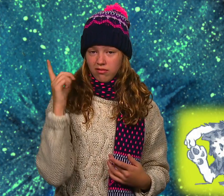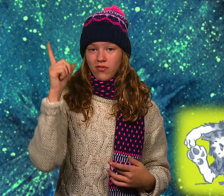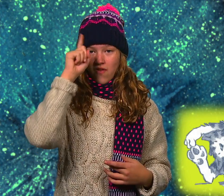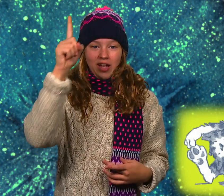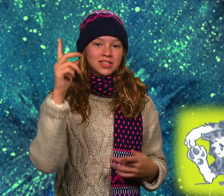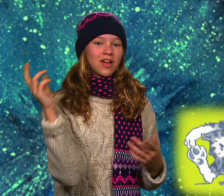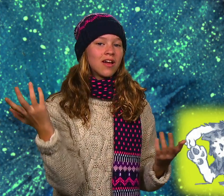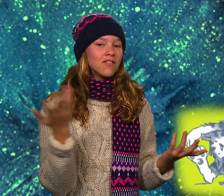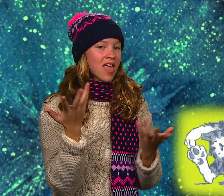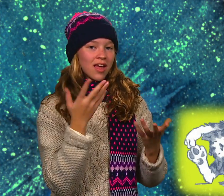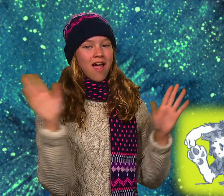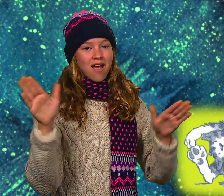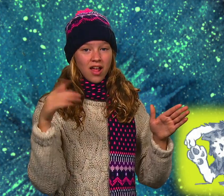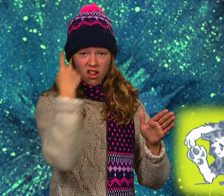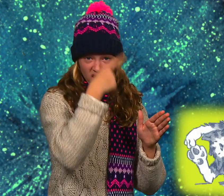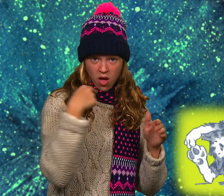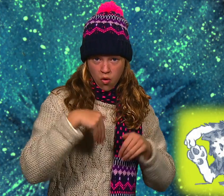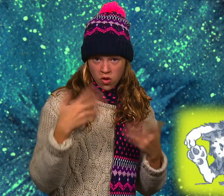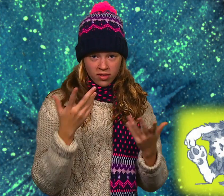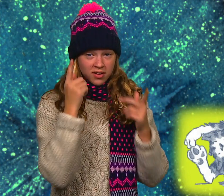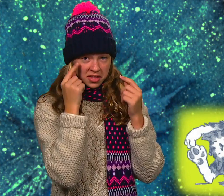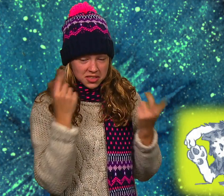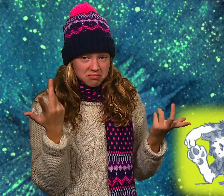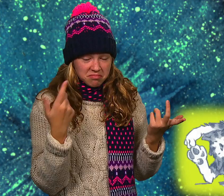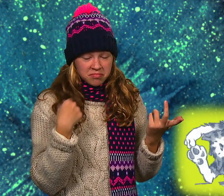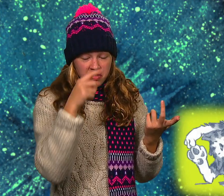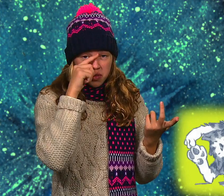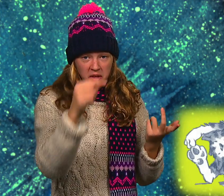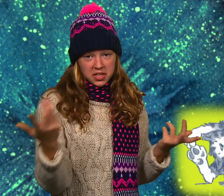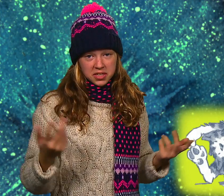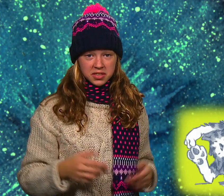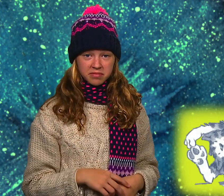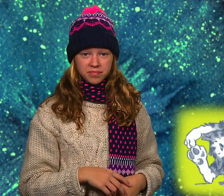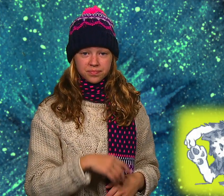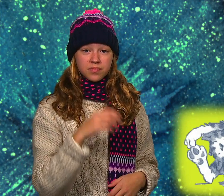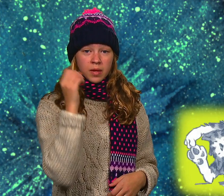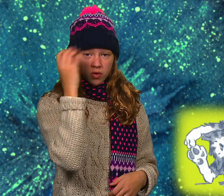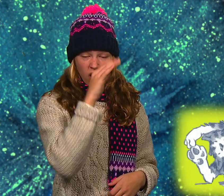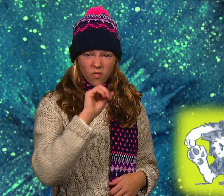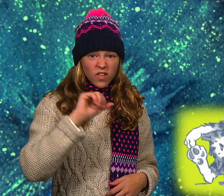Stimmt, dann müssen wir endlich wie Engel aussehen. Ich bin schon ganz gespannt.